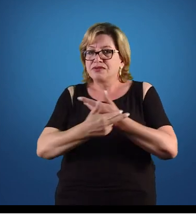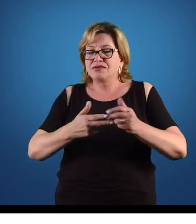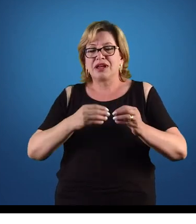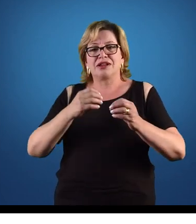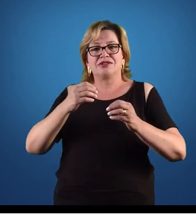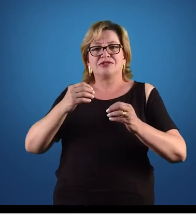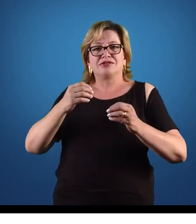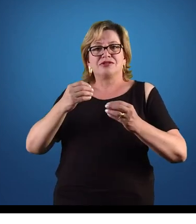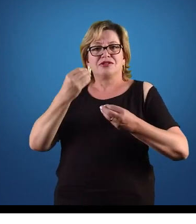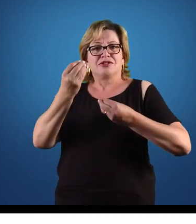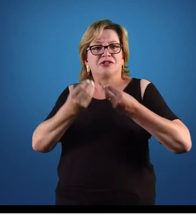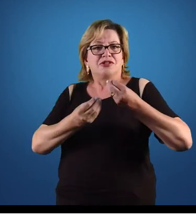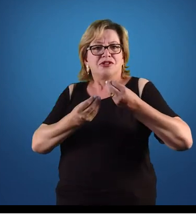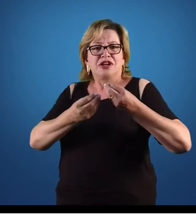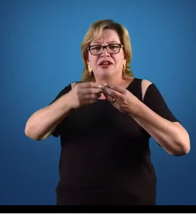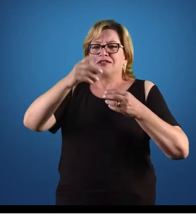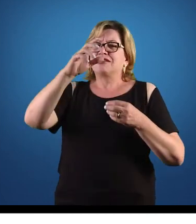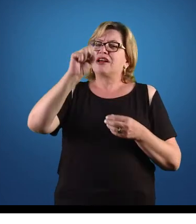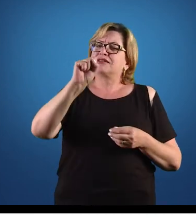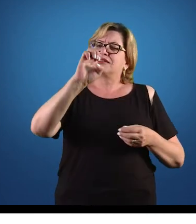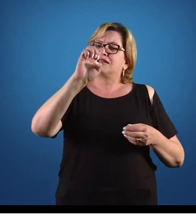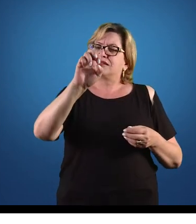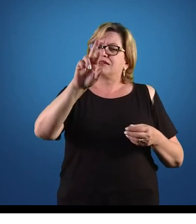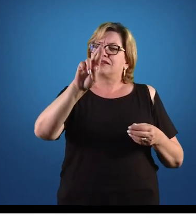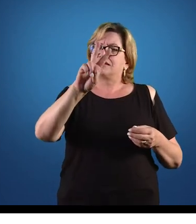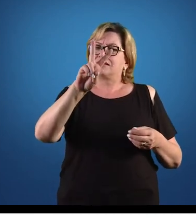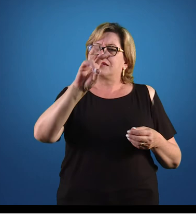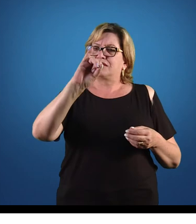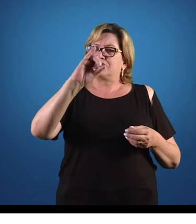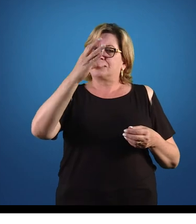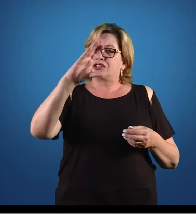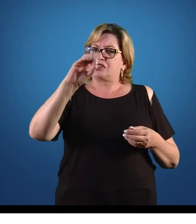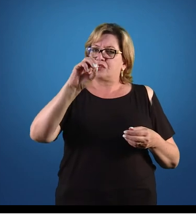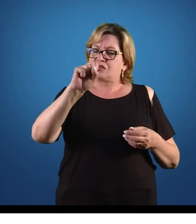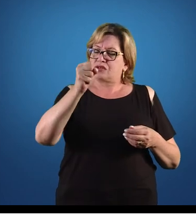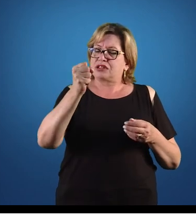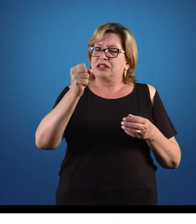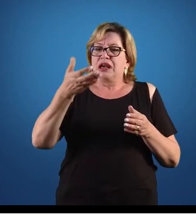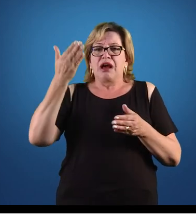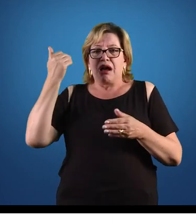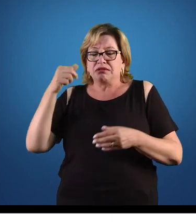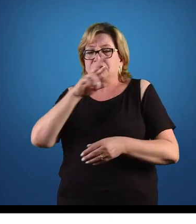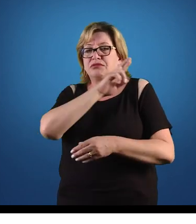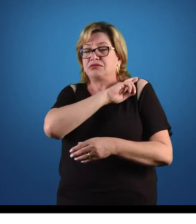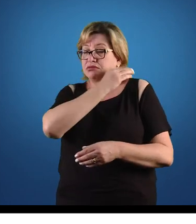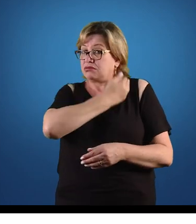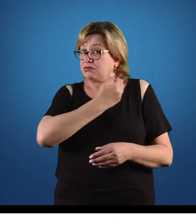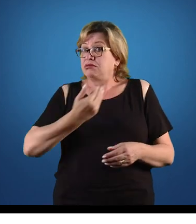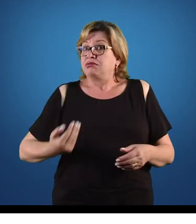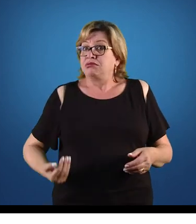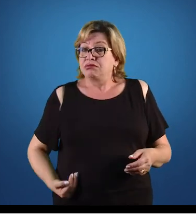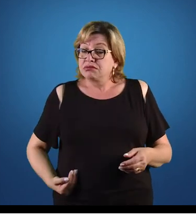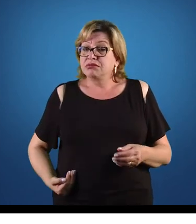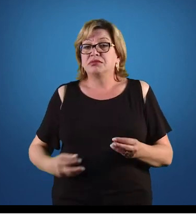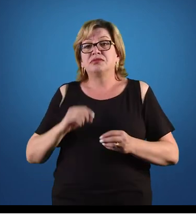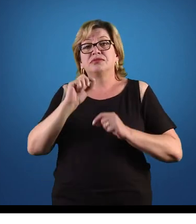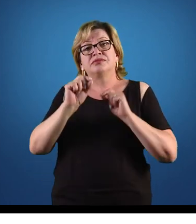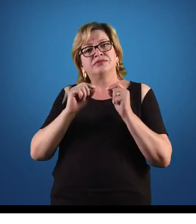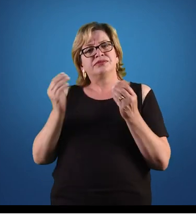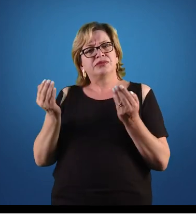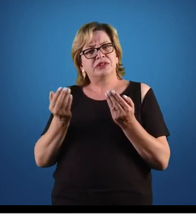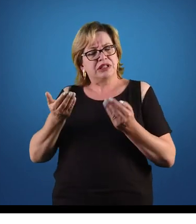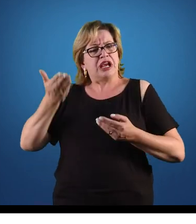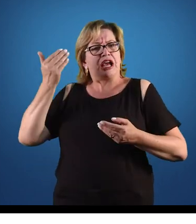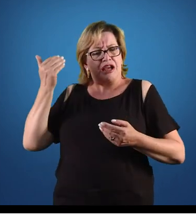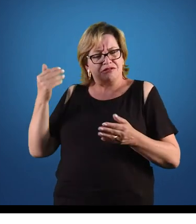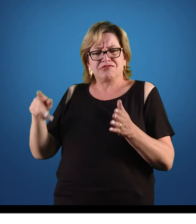todas essas obrigações que seriam do poder público, que estavam